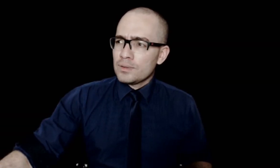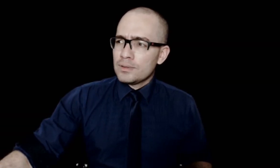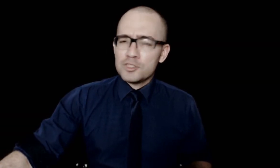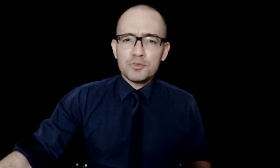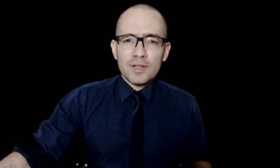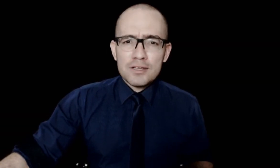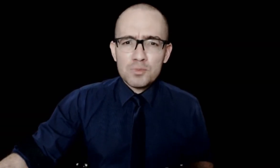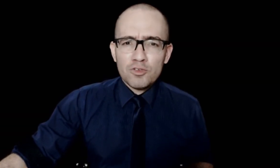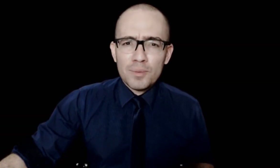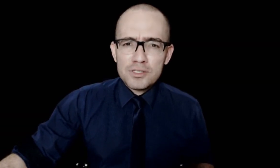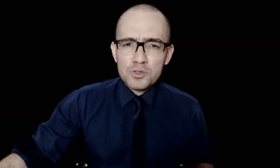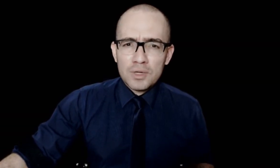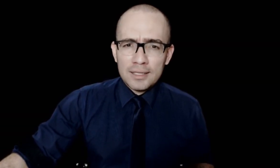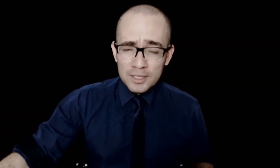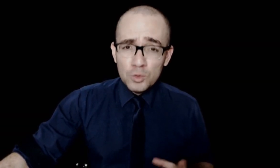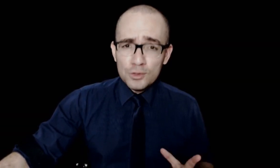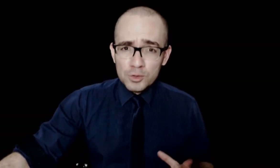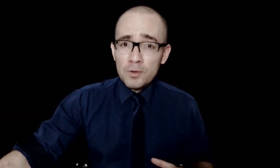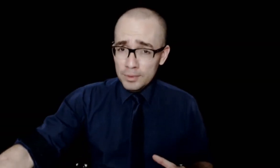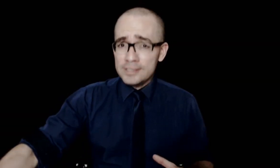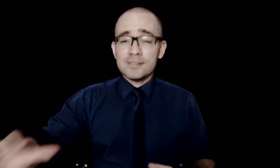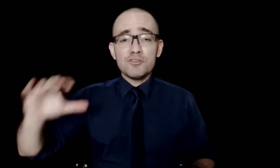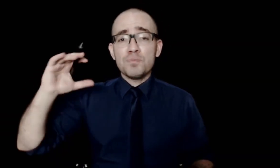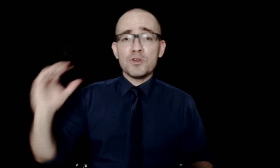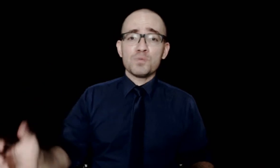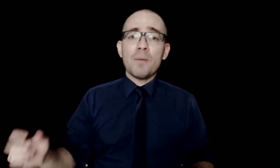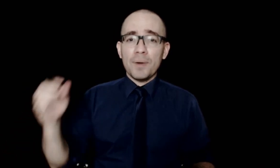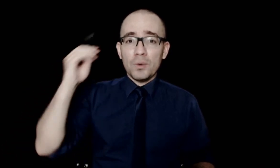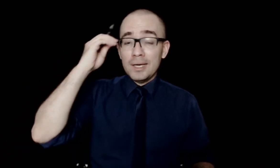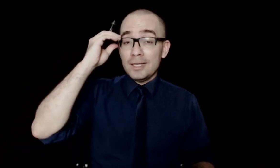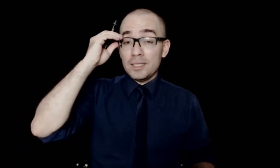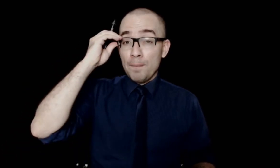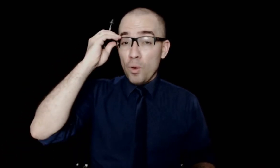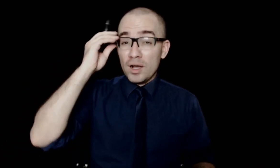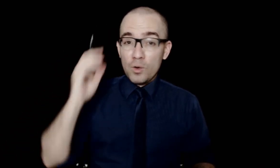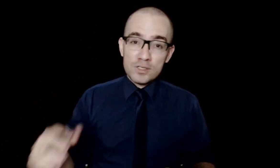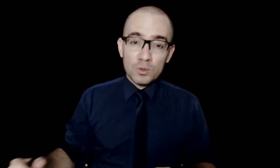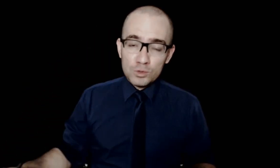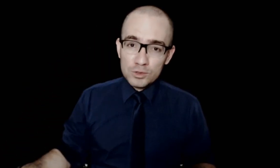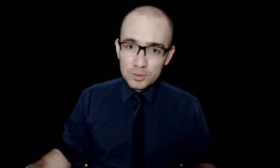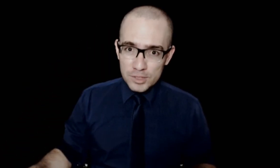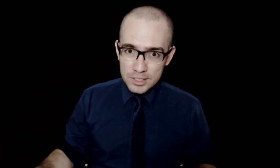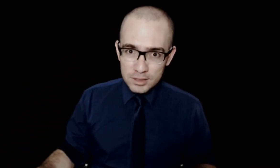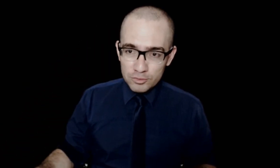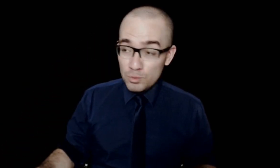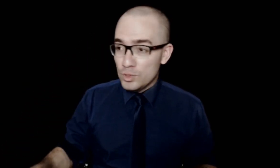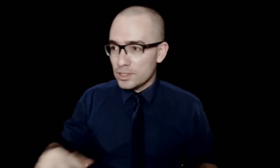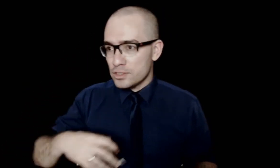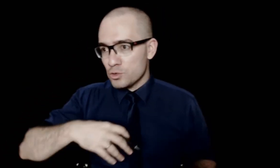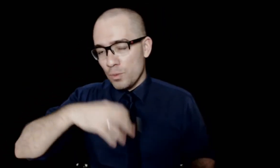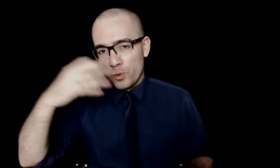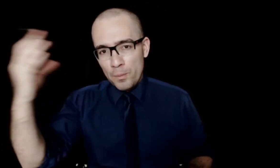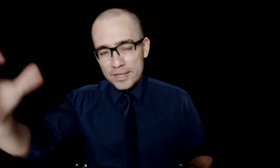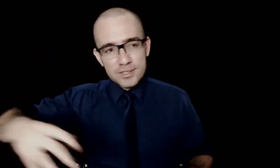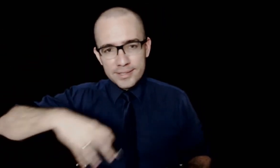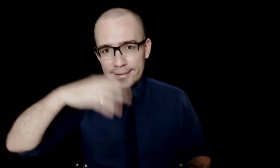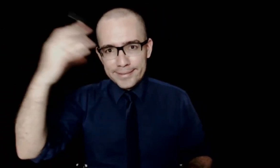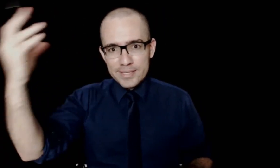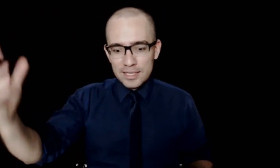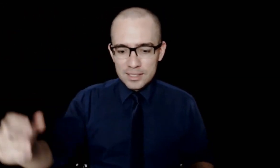Deixa eu falar isso de uma forma bastante educada. É inútil, é ruim, serve de peso de papel. Tem pouca coisa útil dentro desse livro. Muita gente comprou um best-seller, etc,